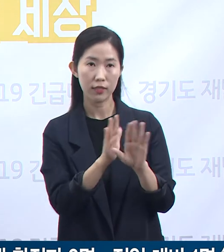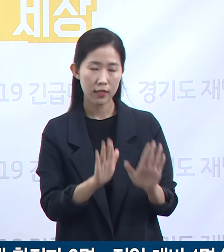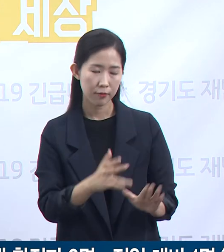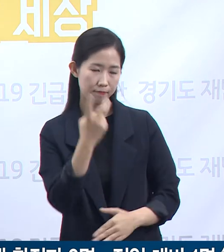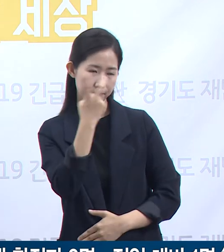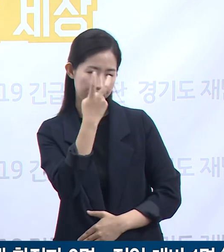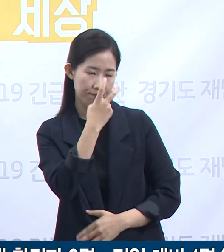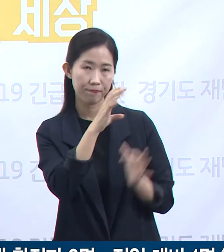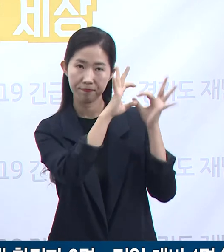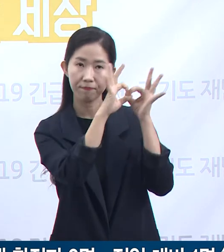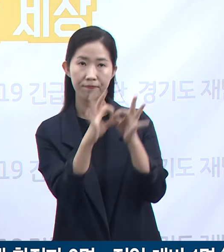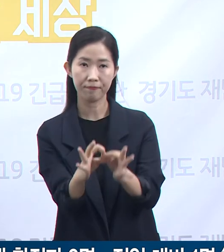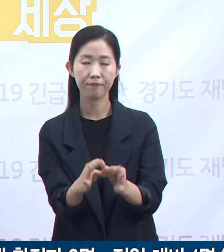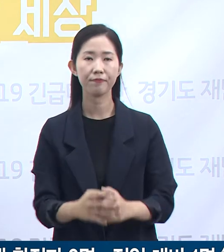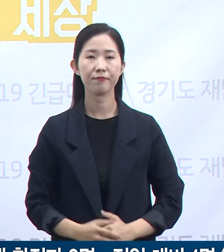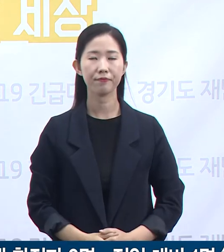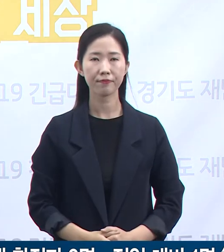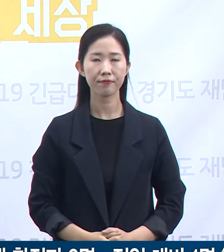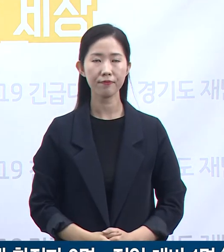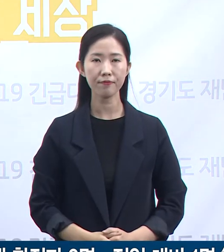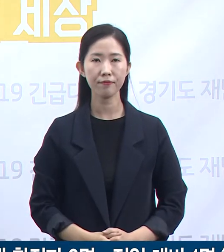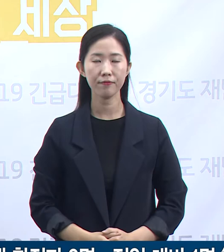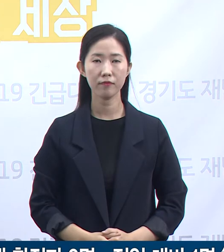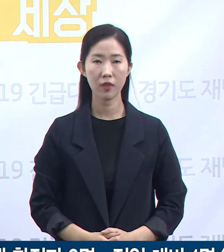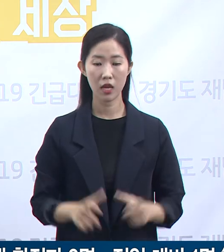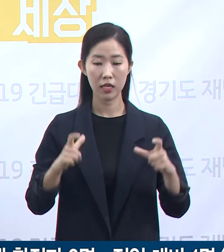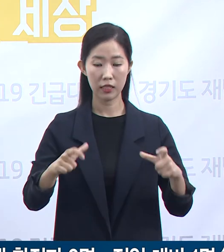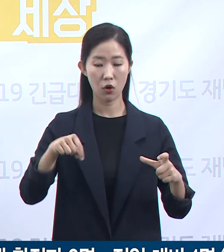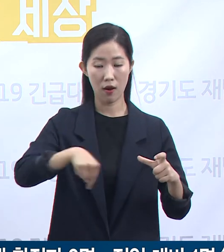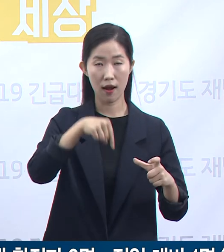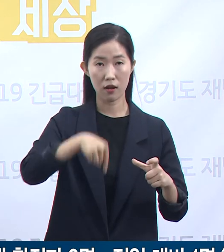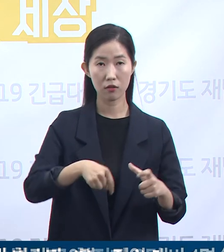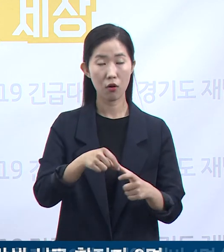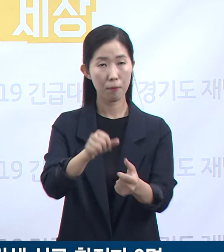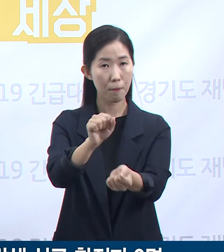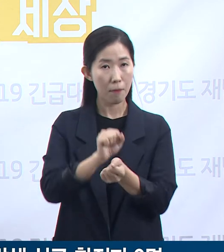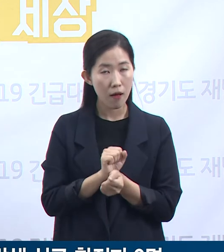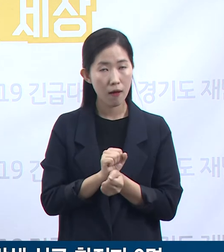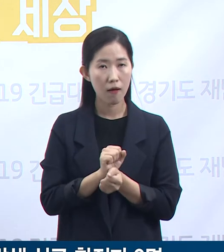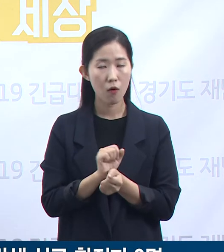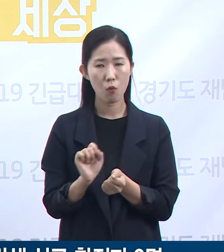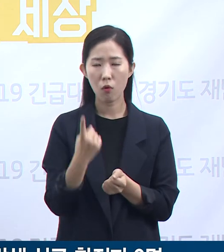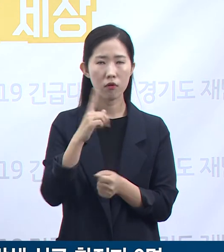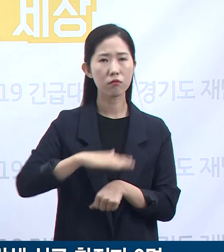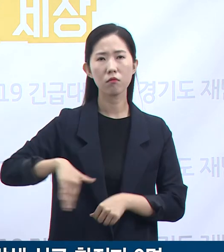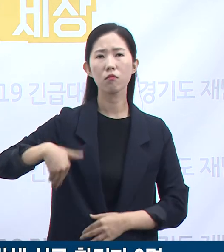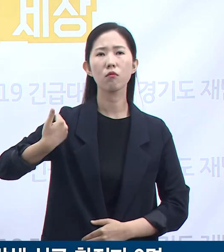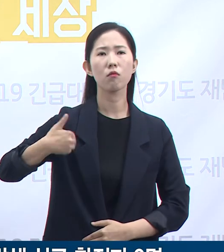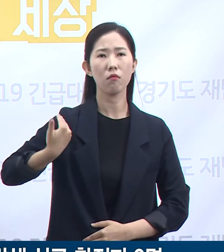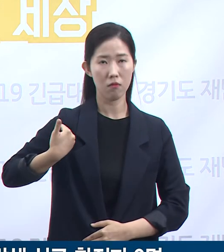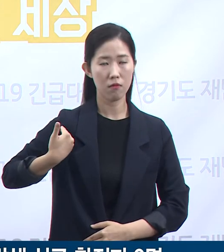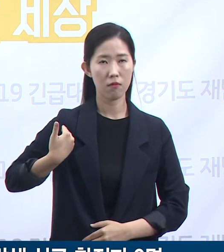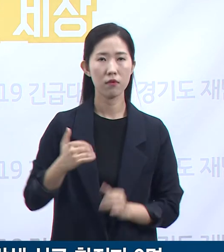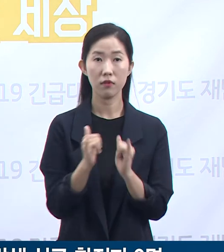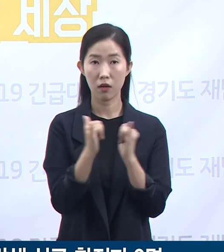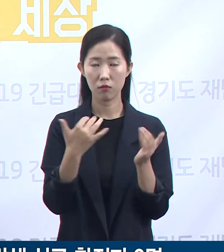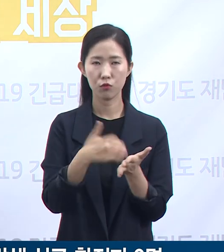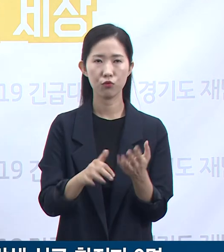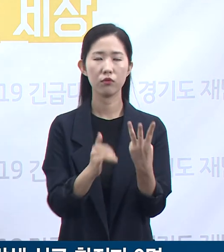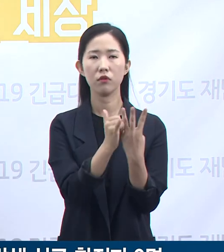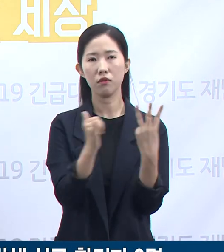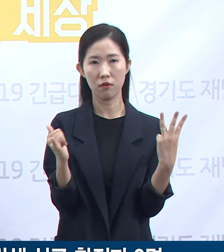모니터링 중입니다. 도내 지역사회 발생 확진 상황입니다. 금일 경로가 확실히 밝혀지지 않은